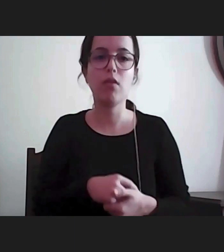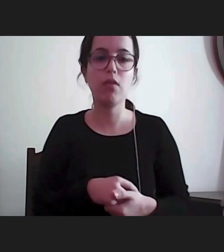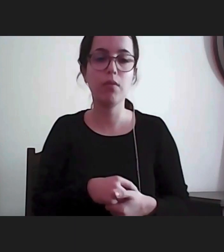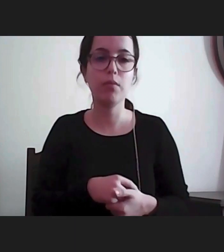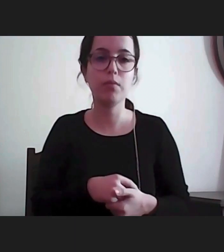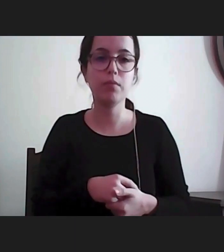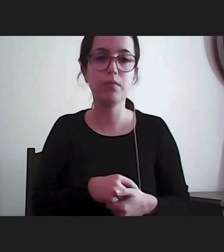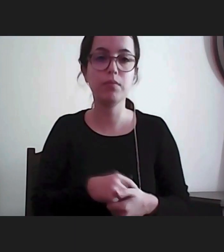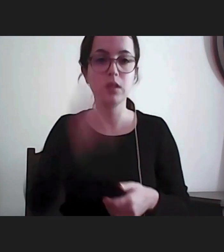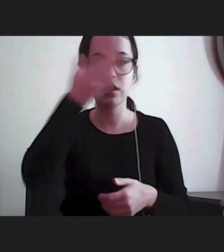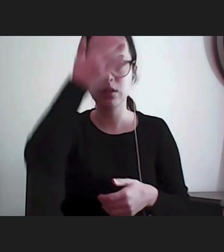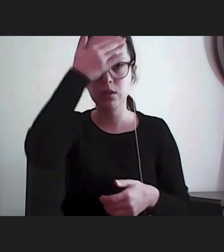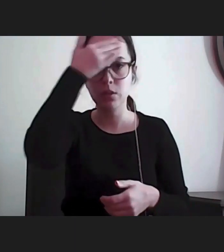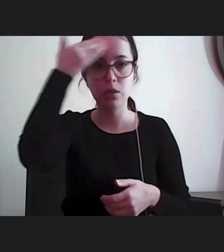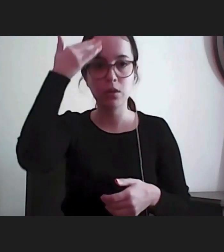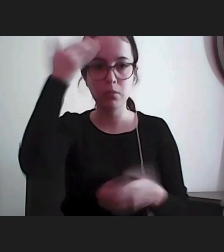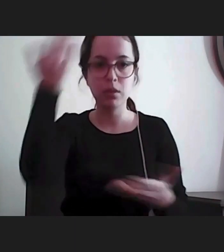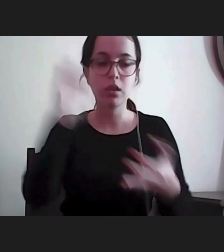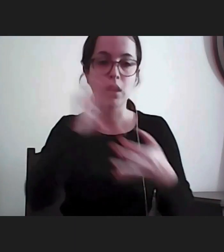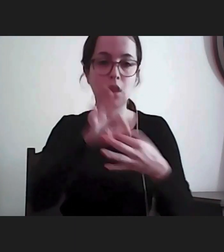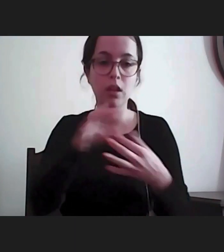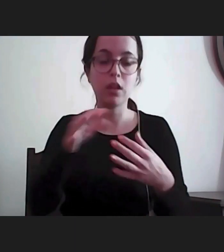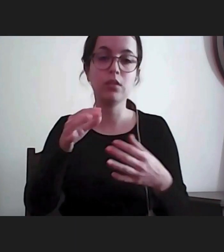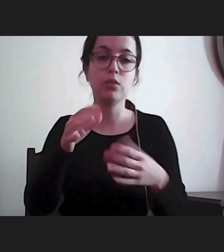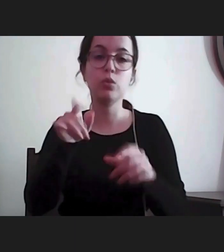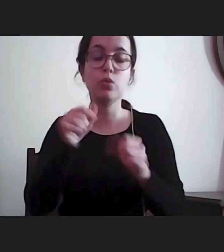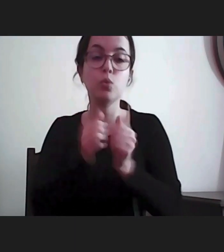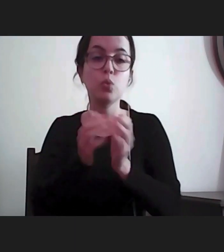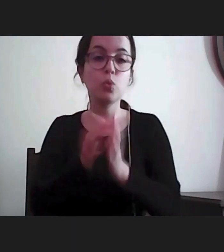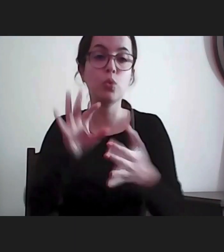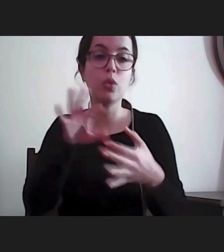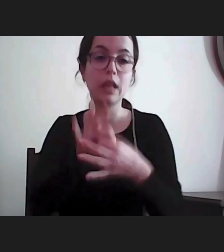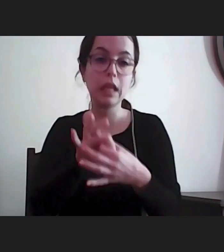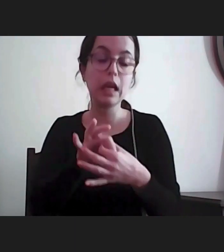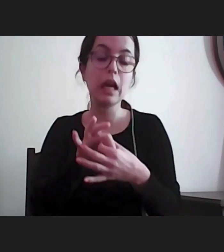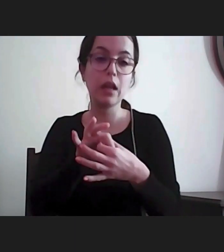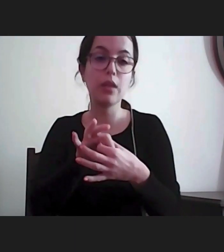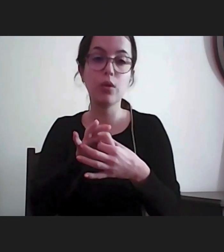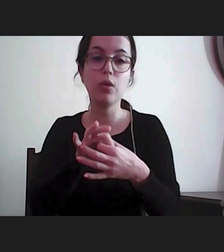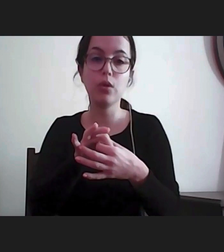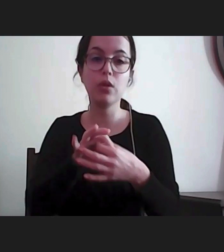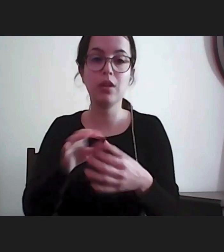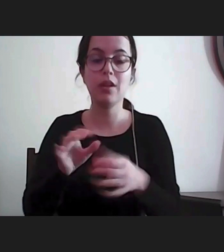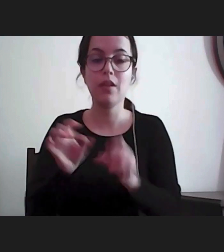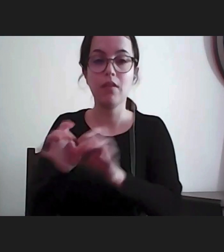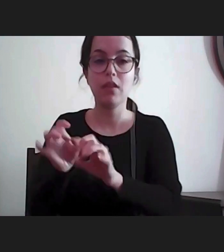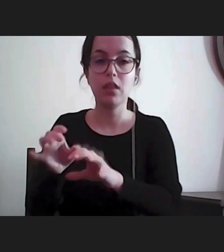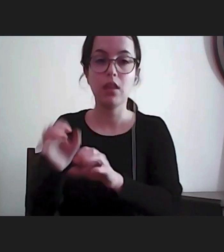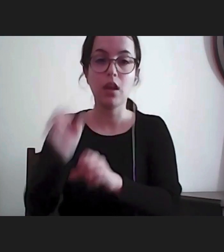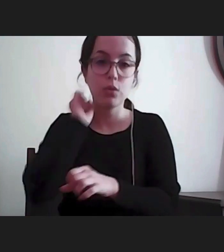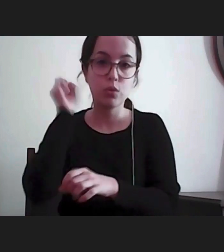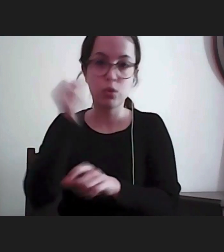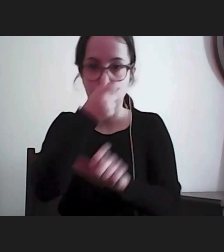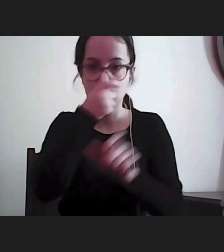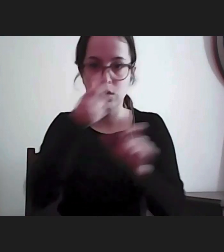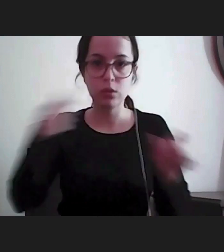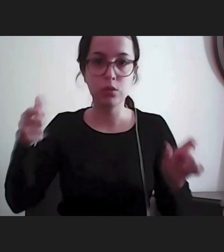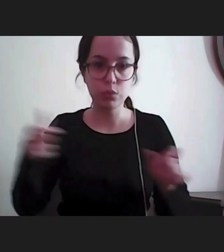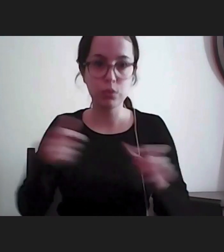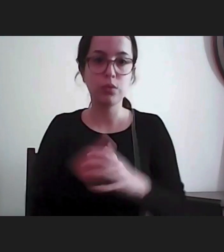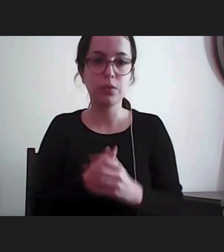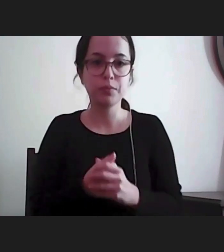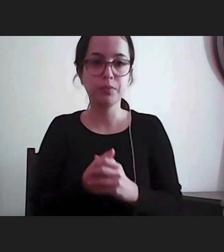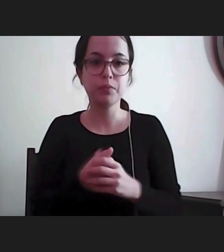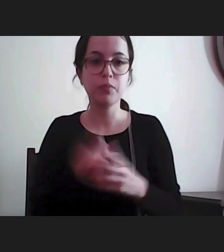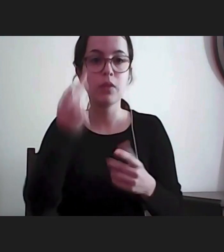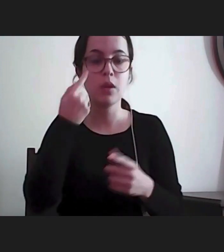do Mecanismo Nacional de Prevenção da Tortura. E, portanto, já havia esta atenção do Provedor e este trabalho do Provedor de Justiça, por